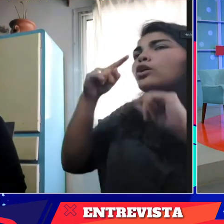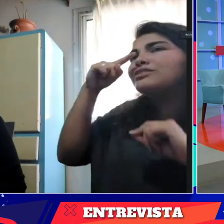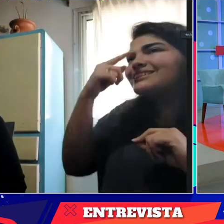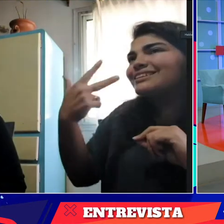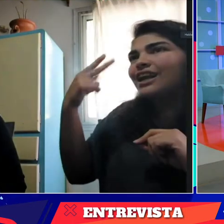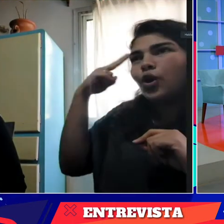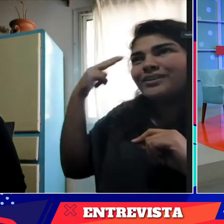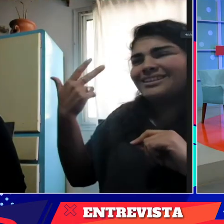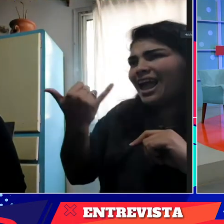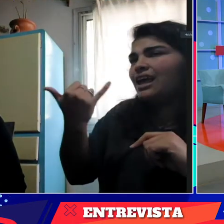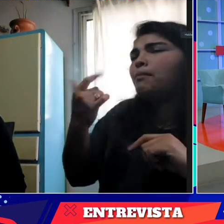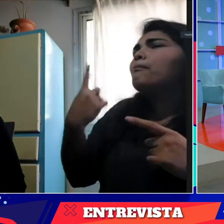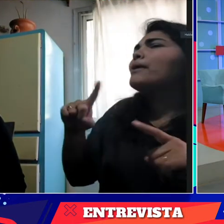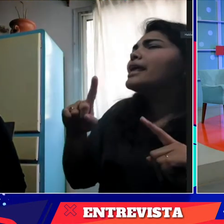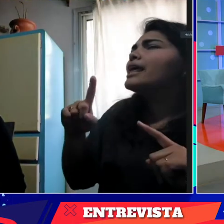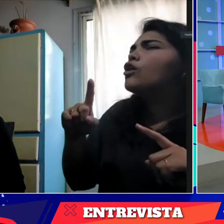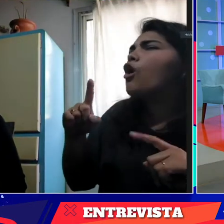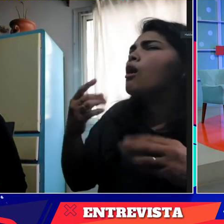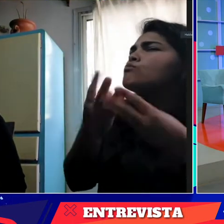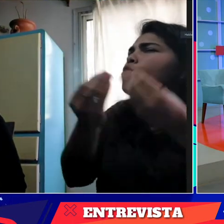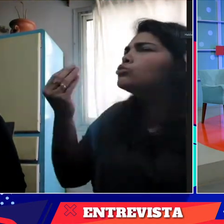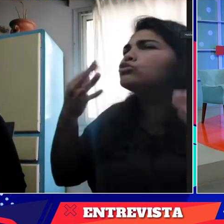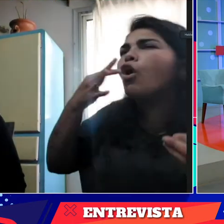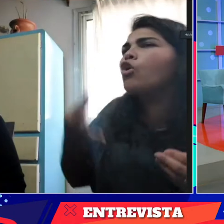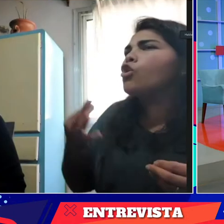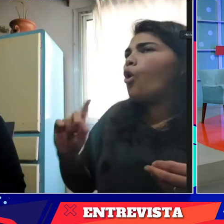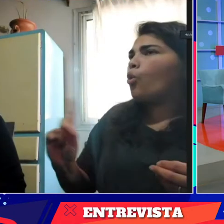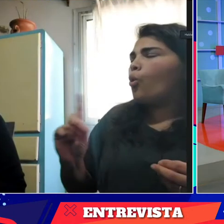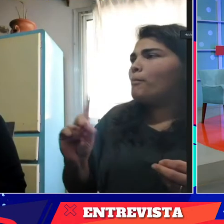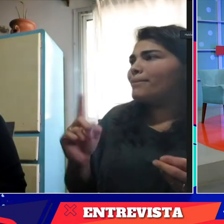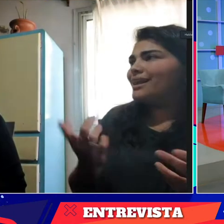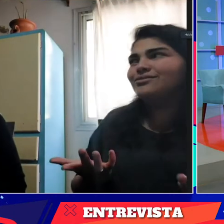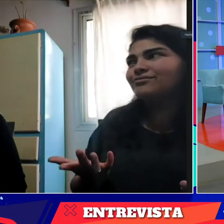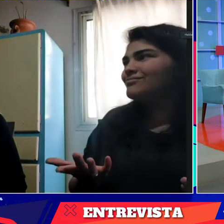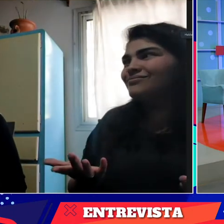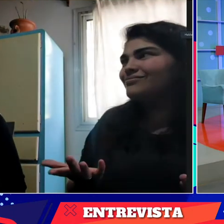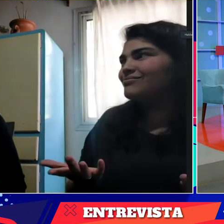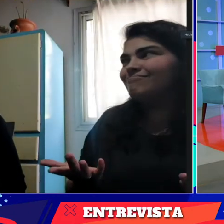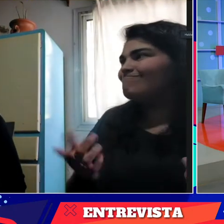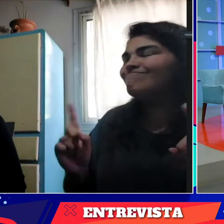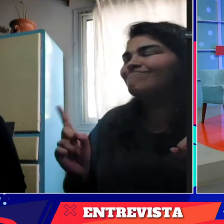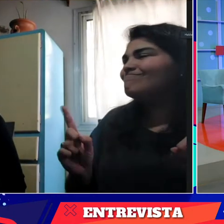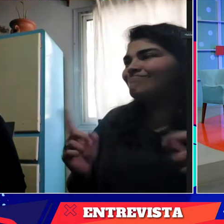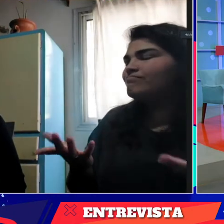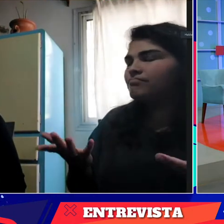provincial, la 7393, pero muchas veces esta no se cumple.